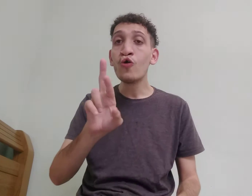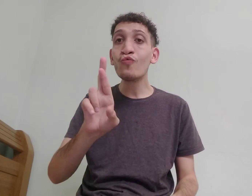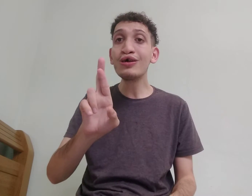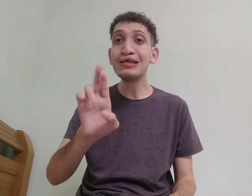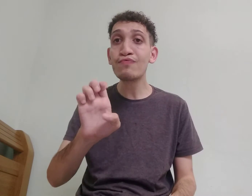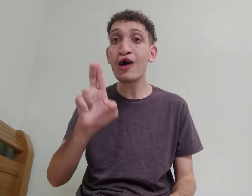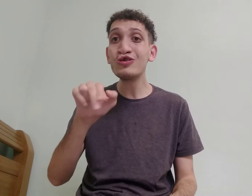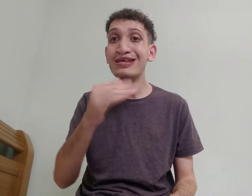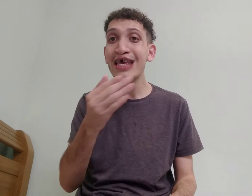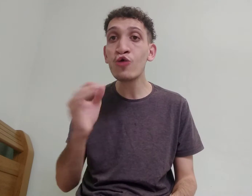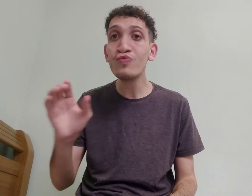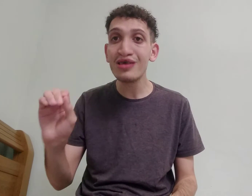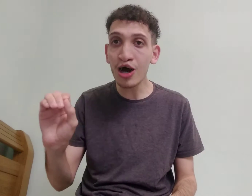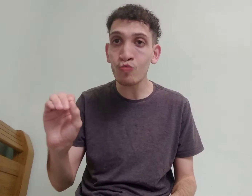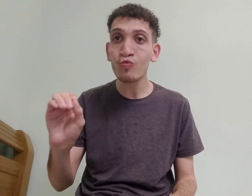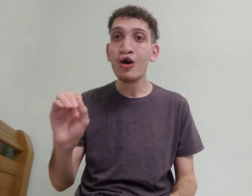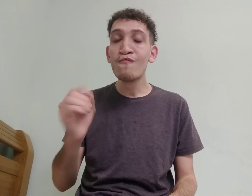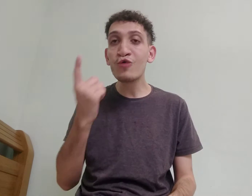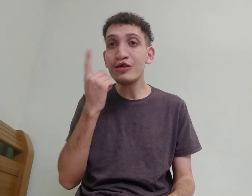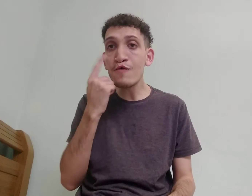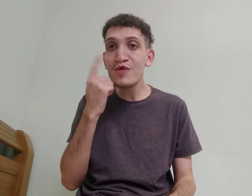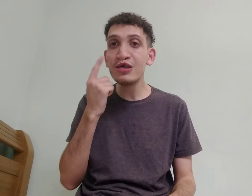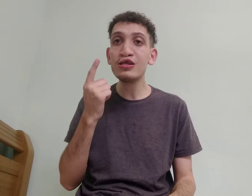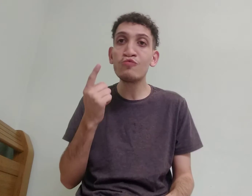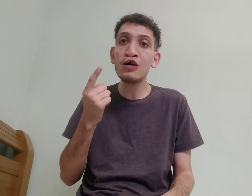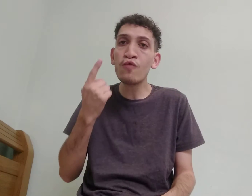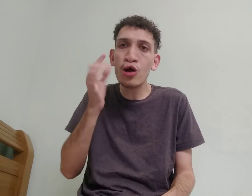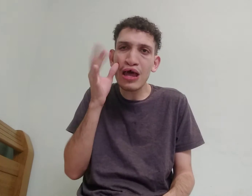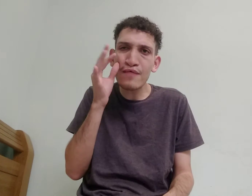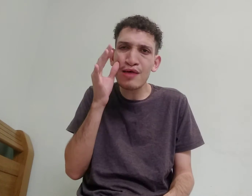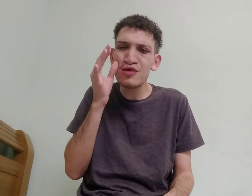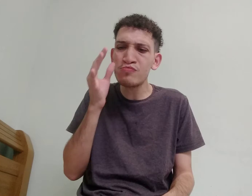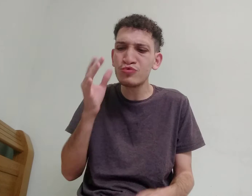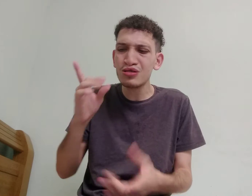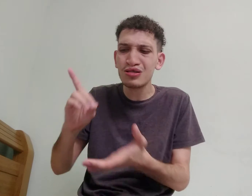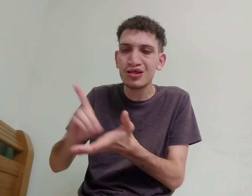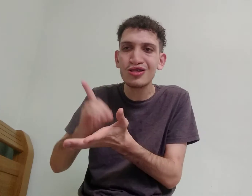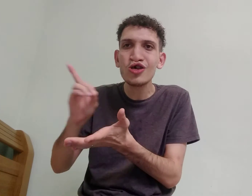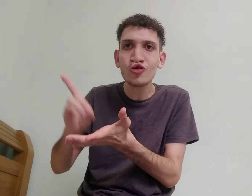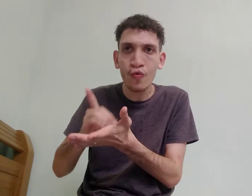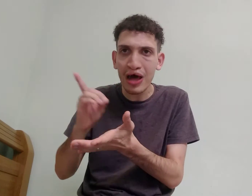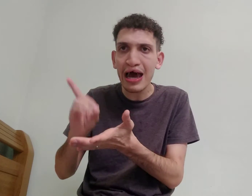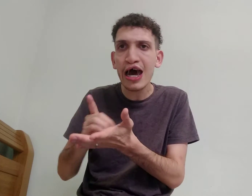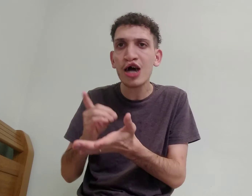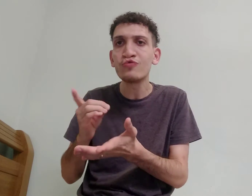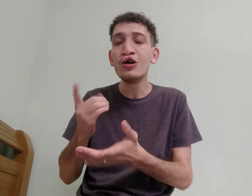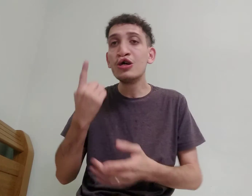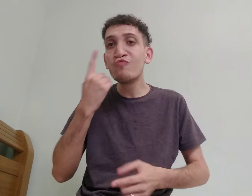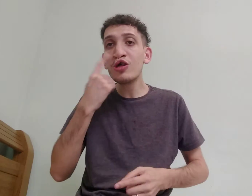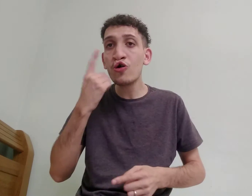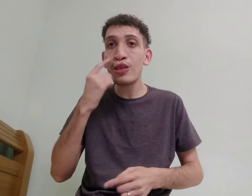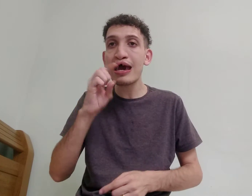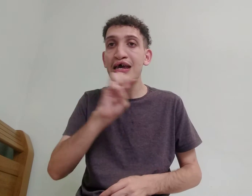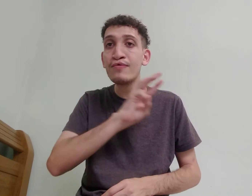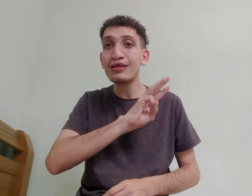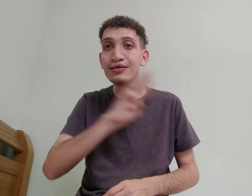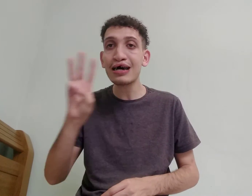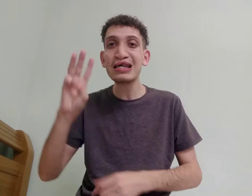o sinal de reunião, você vê, se você olhar até mesmo em missionários, se você olhar aí em sites,